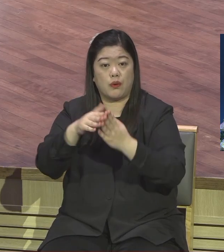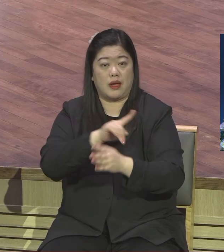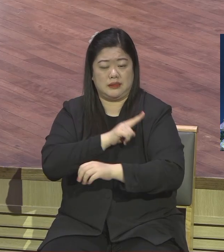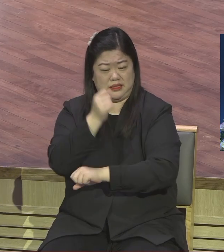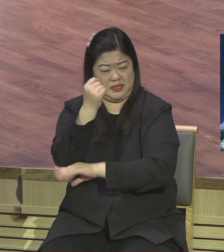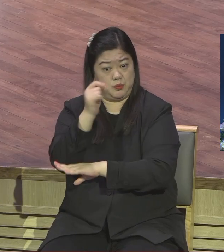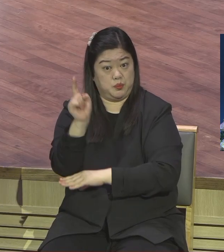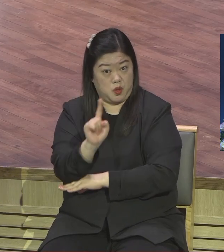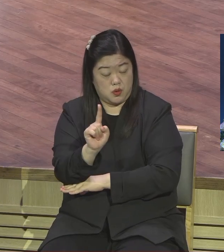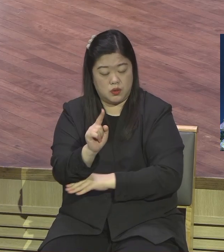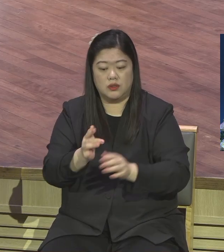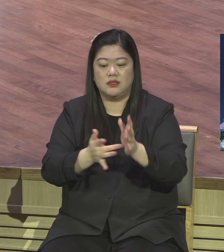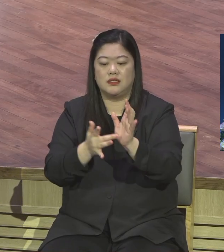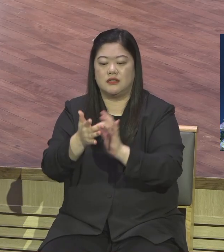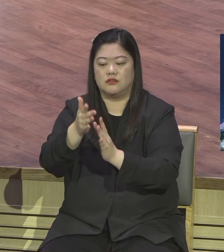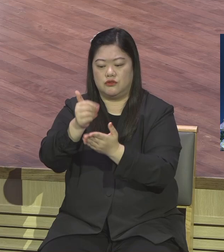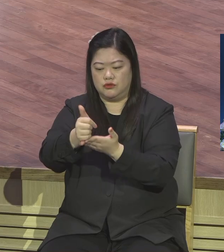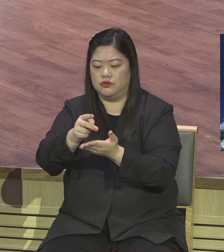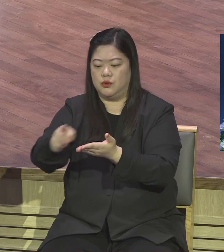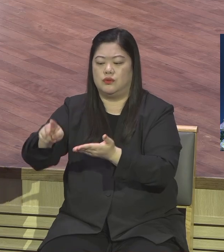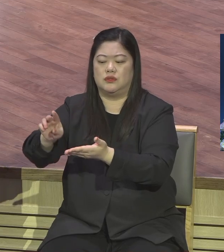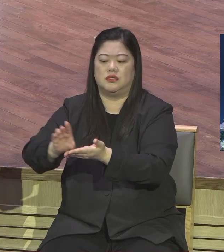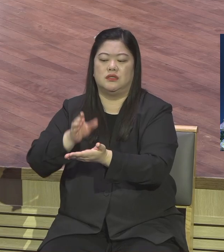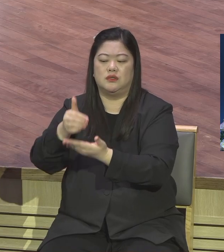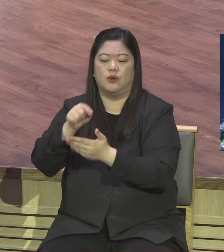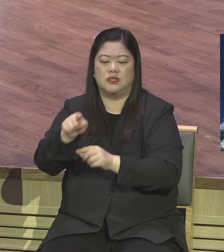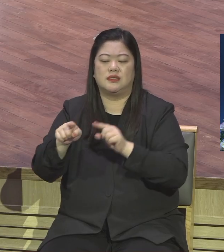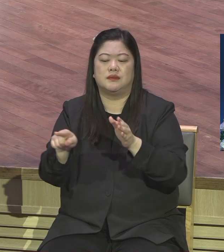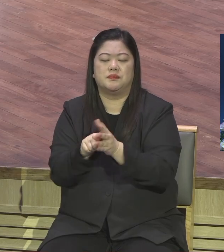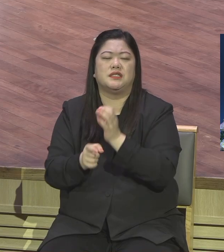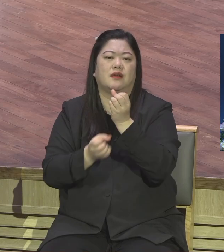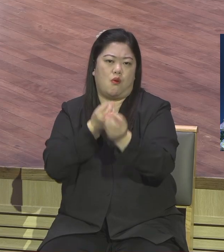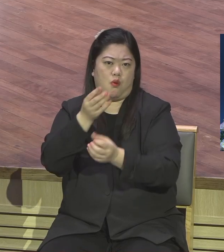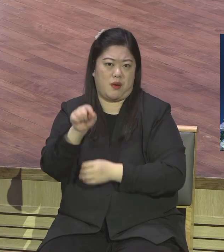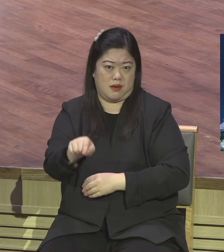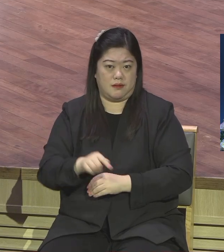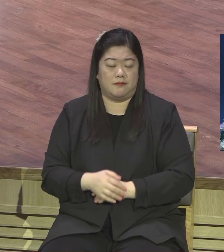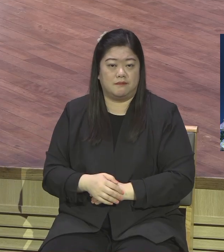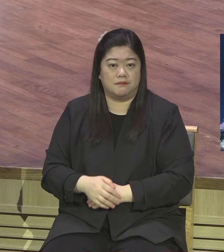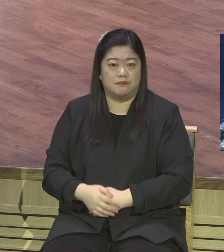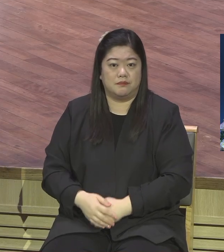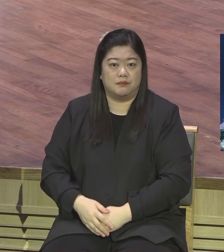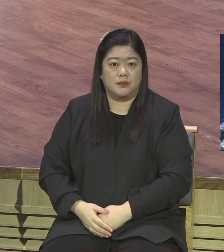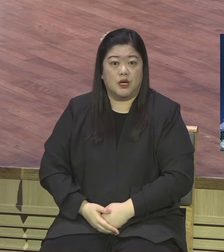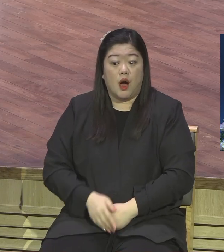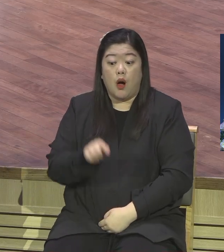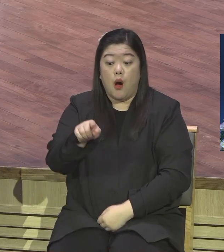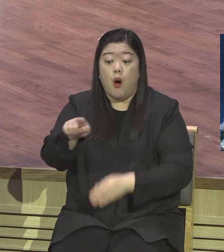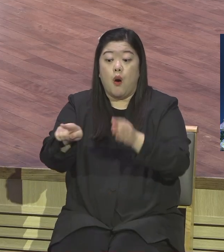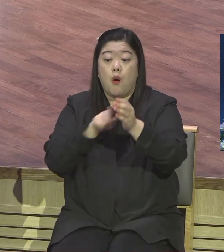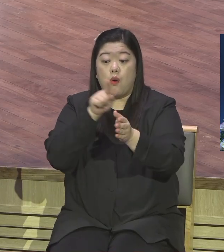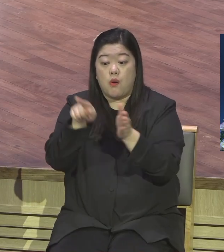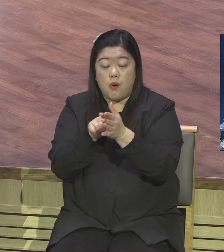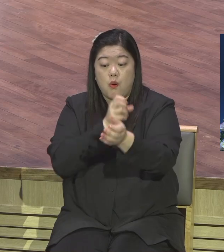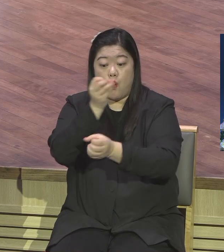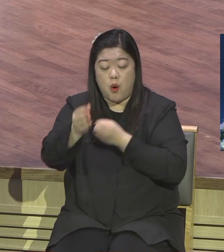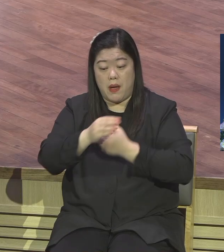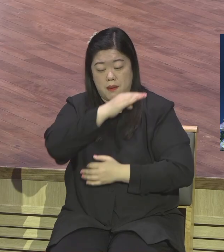예수 그리스도 이 진리 위에 올바로 서 있고 그 안에 감춰지는 놀란 축복을 맛보고 증거하는